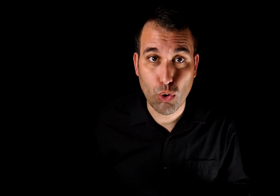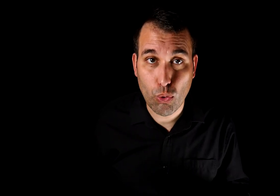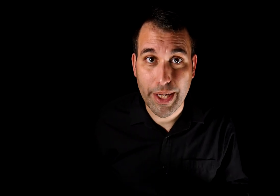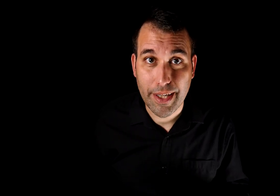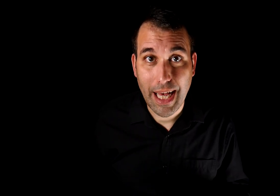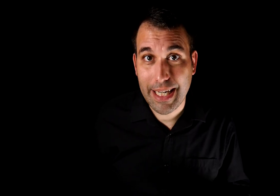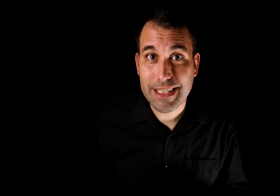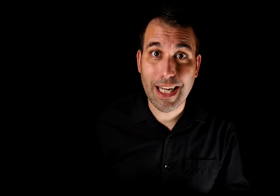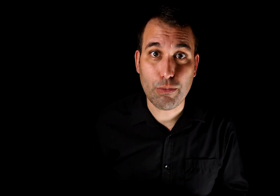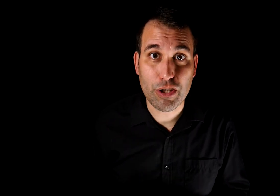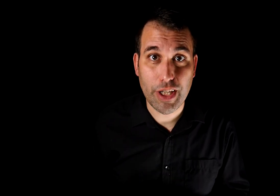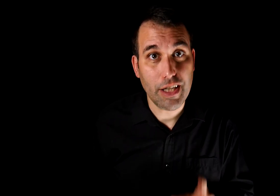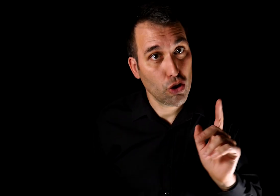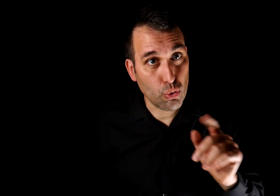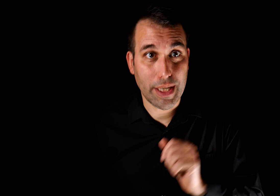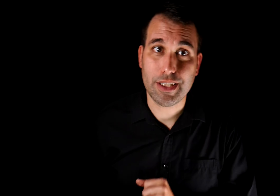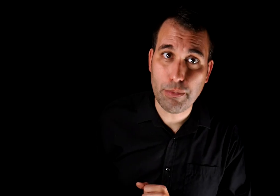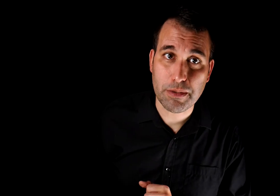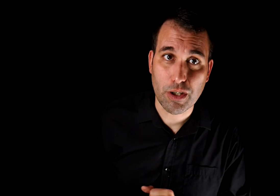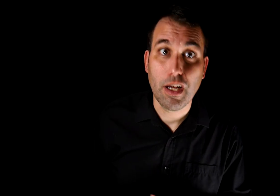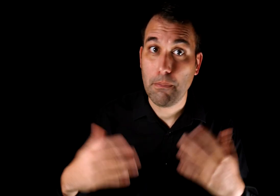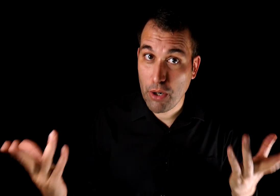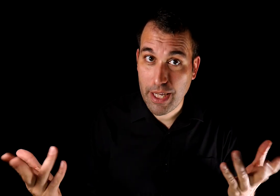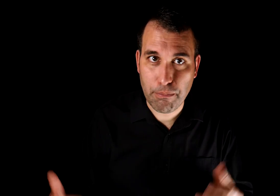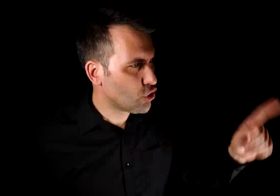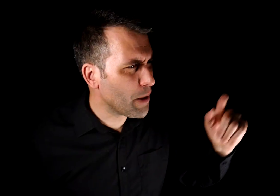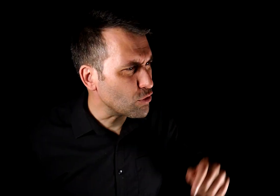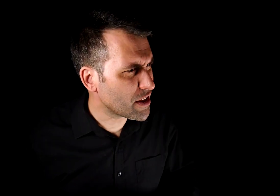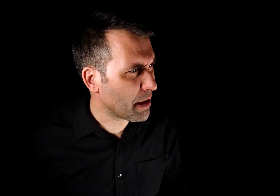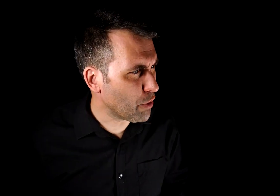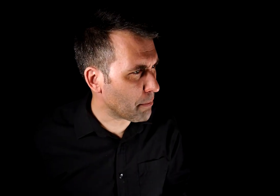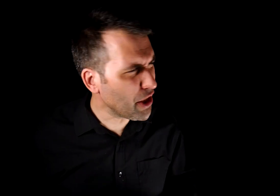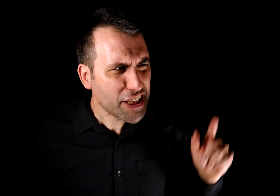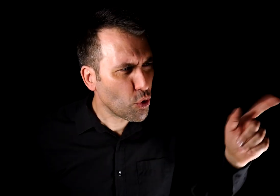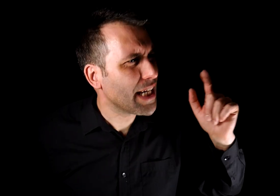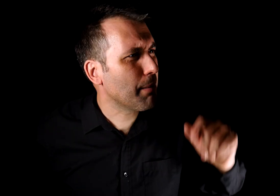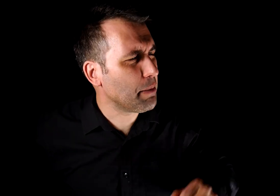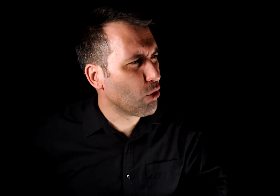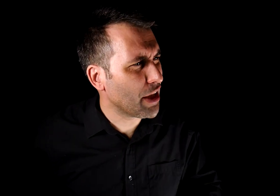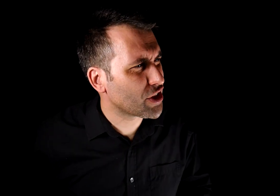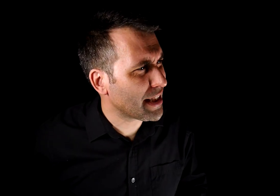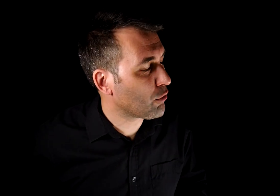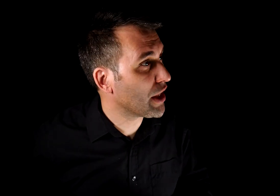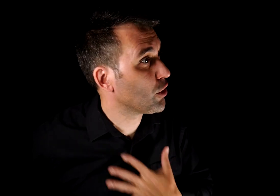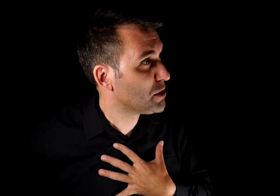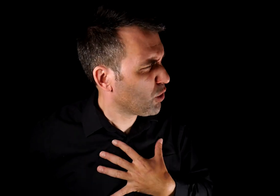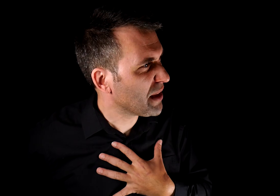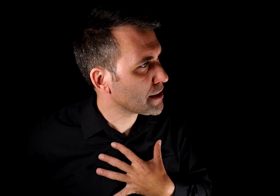cu o cué, alias el argumento de tú haces lo mismo. Por ejemplo, tú me acusas de manipular, pero eres tú el que manipula al no estar de acuerdo con mis pruebas.